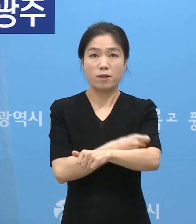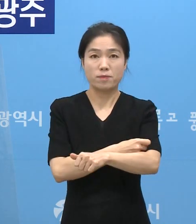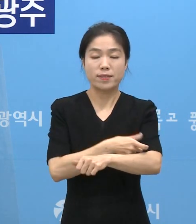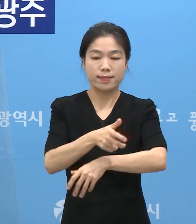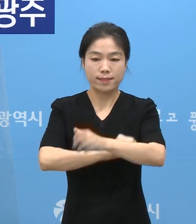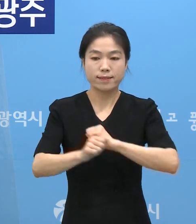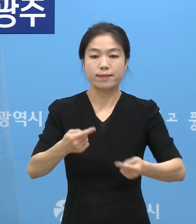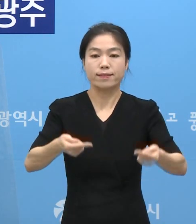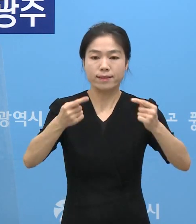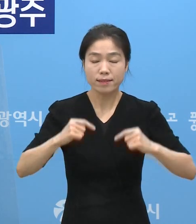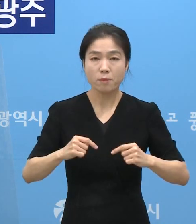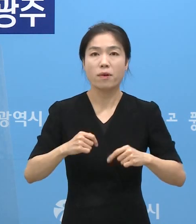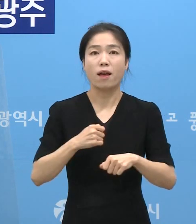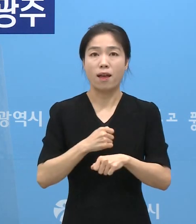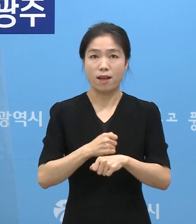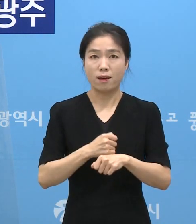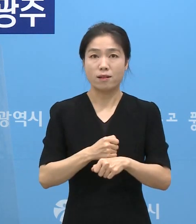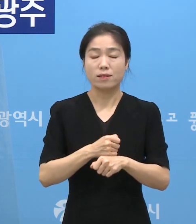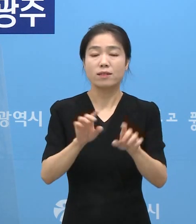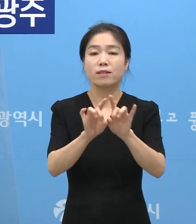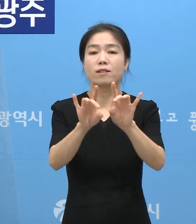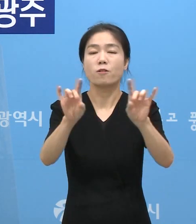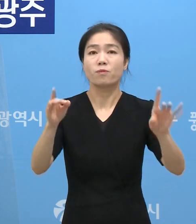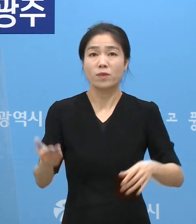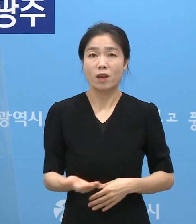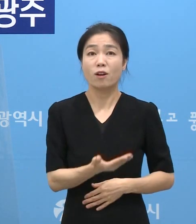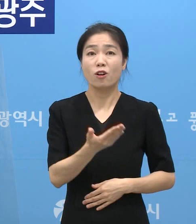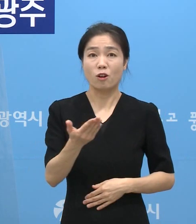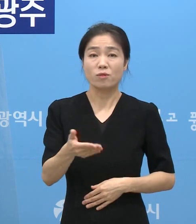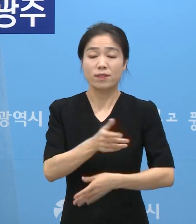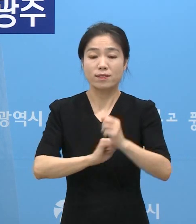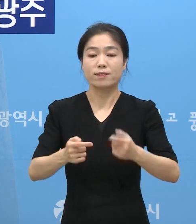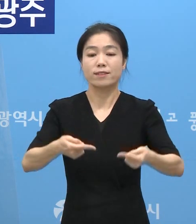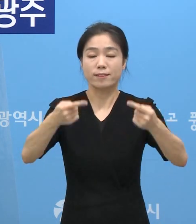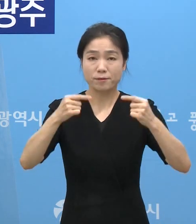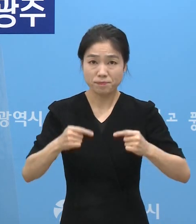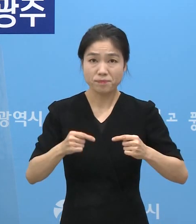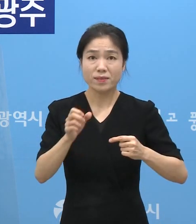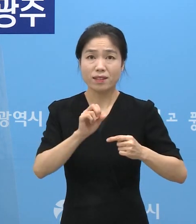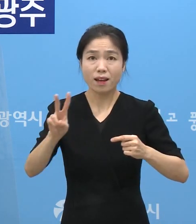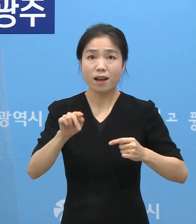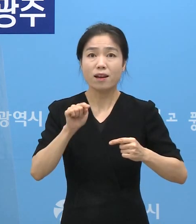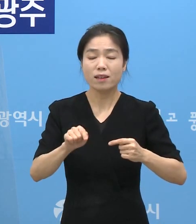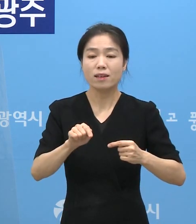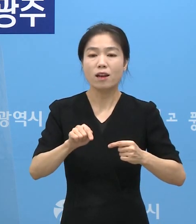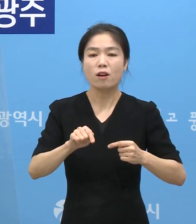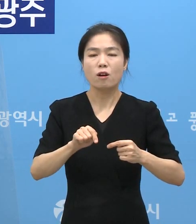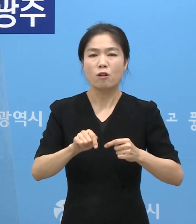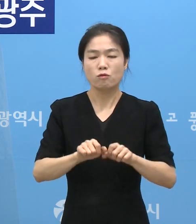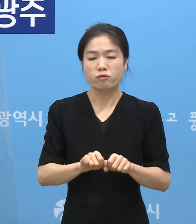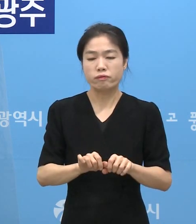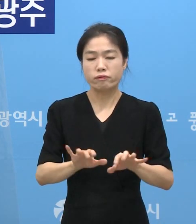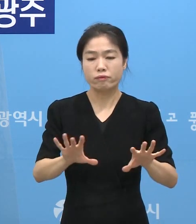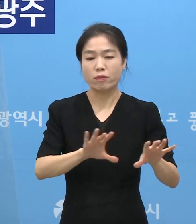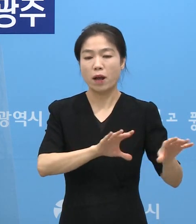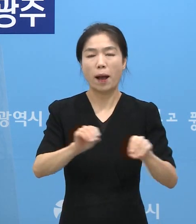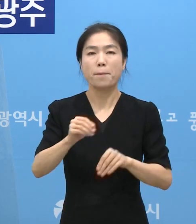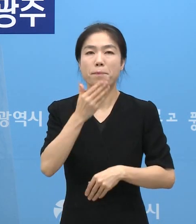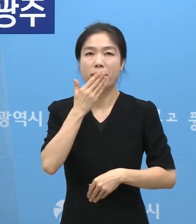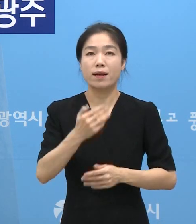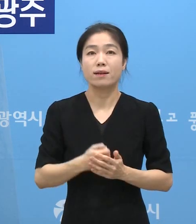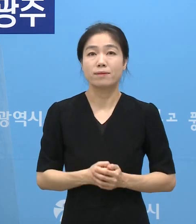참여하기 등 시민 한 분 한 분이 적극 동참해 주셔야 이 유행을 멈출 수 있다고 생각합니다.